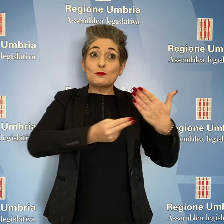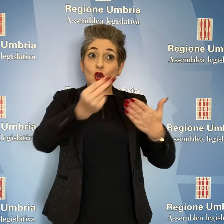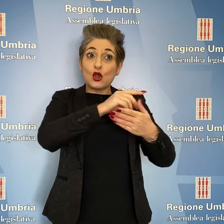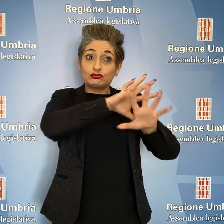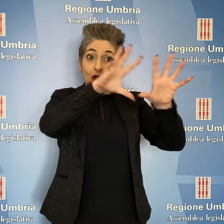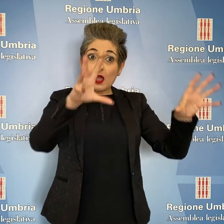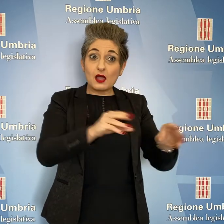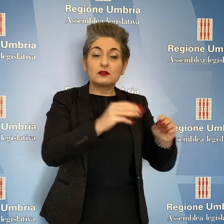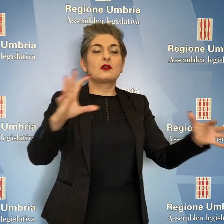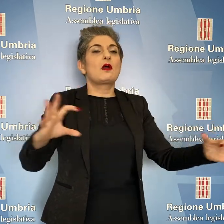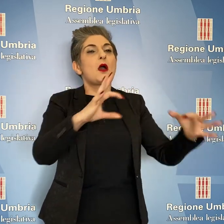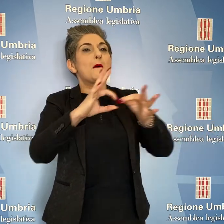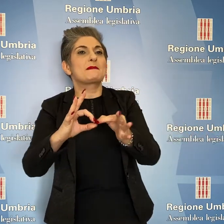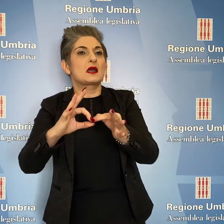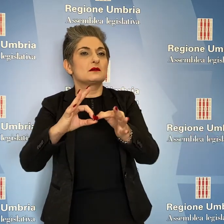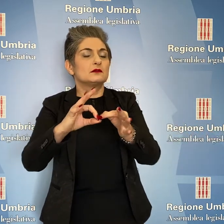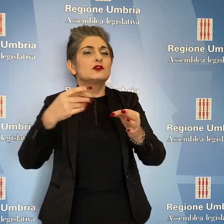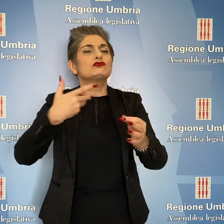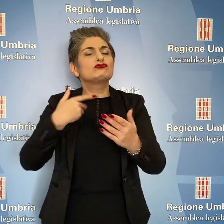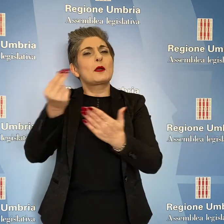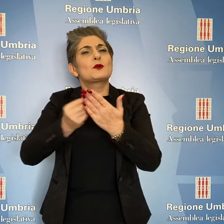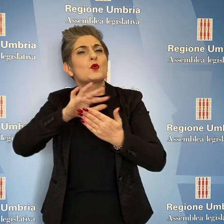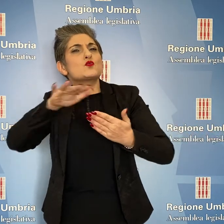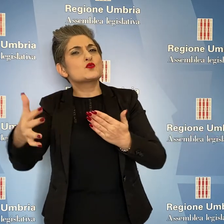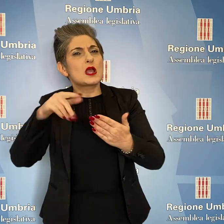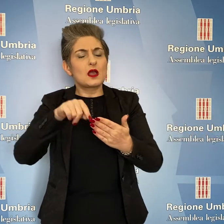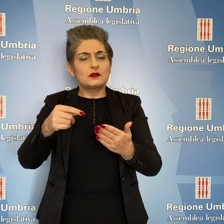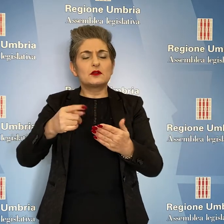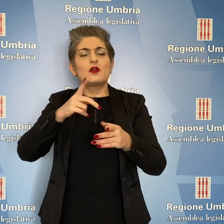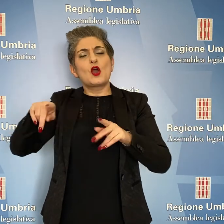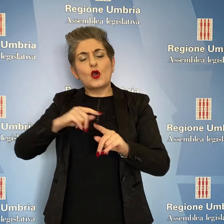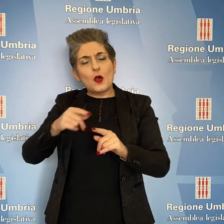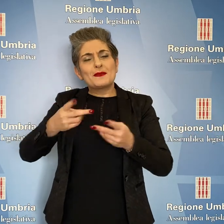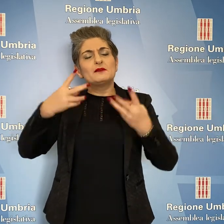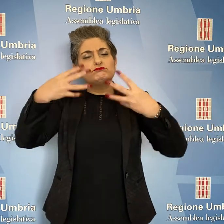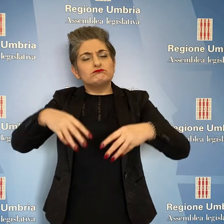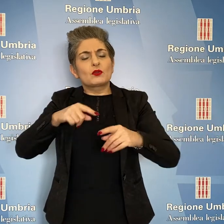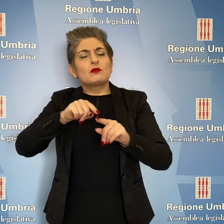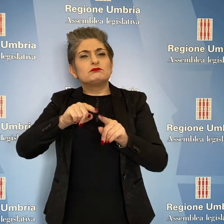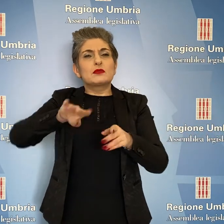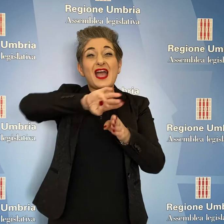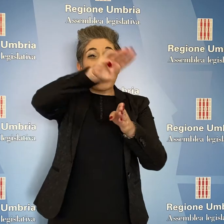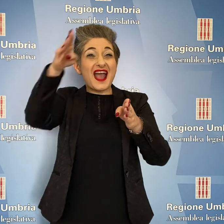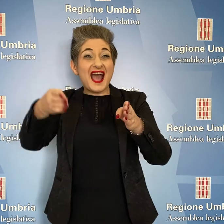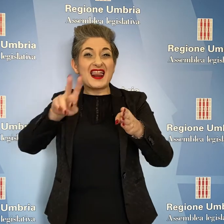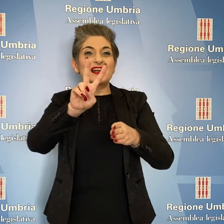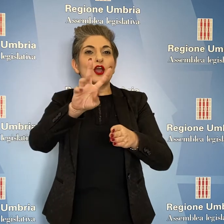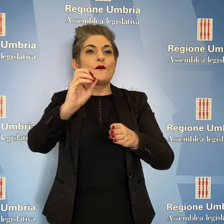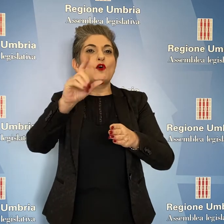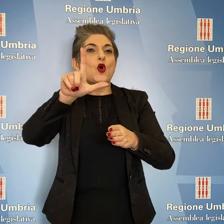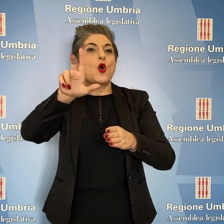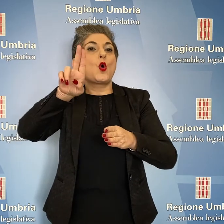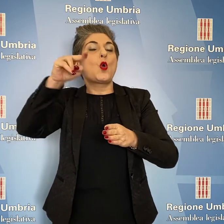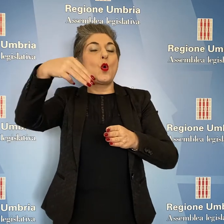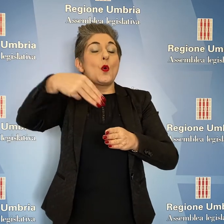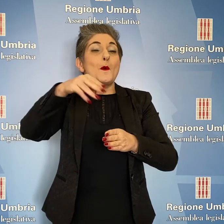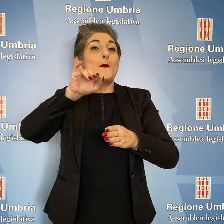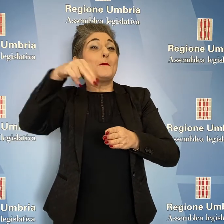concluso Melasecche, c'è anche quello che mira ad organizzare un'altra corsia fino alla Galleria dei Volumni, al fine di